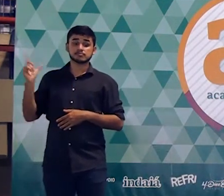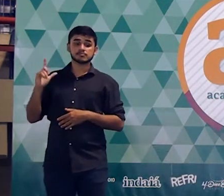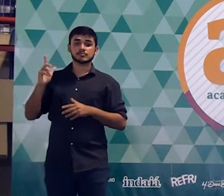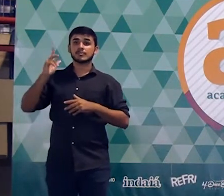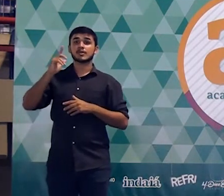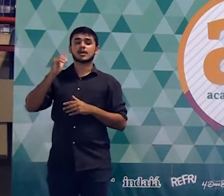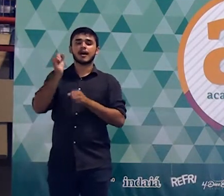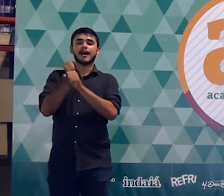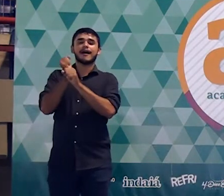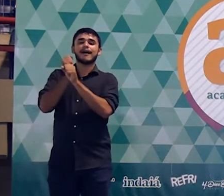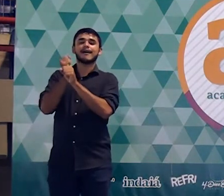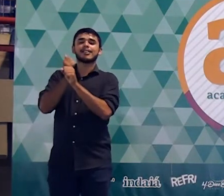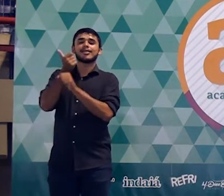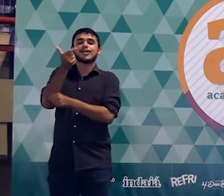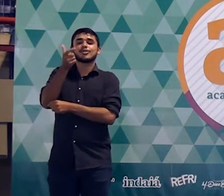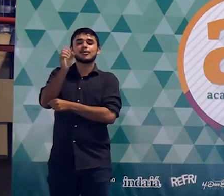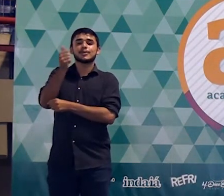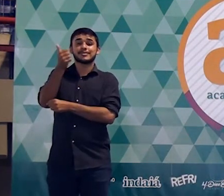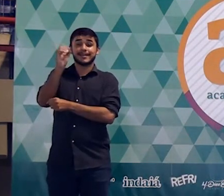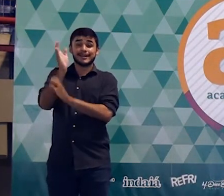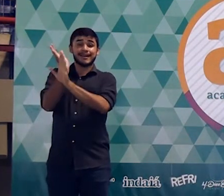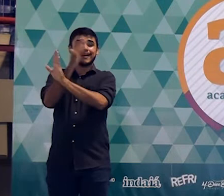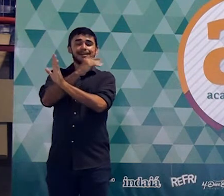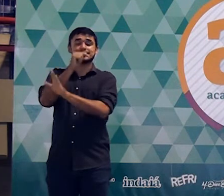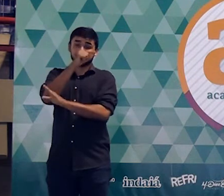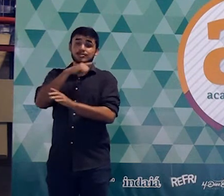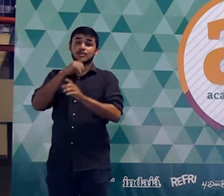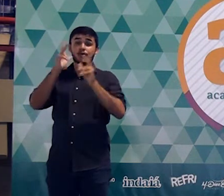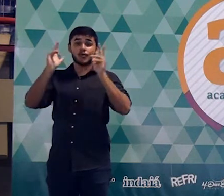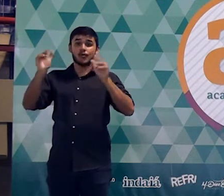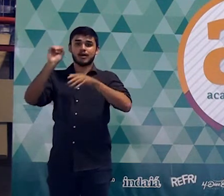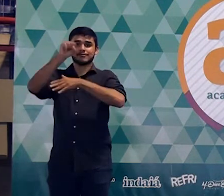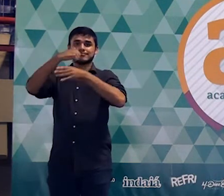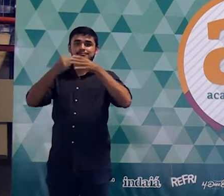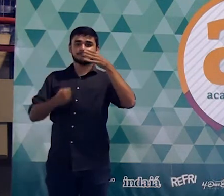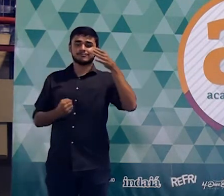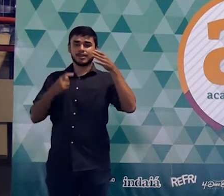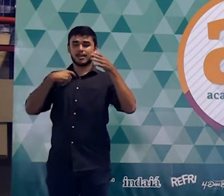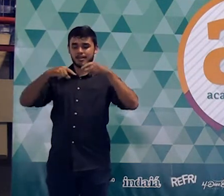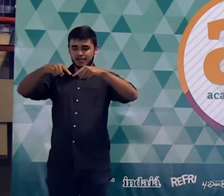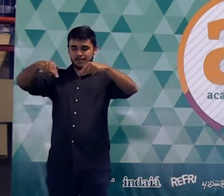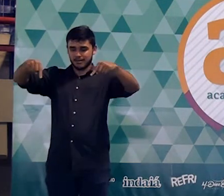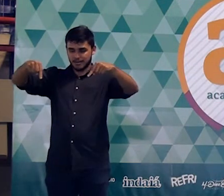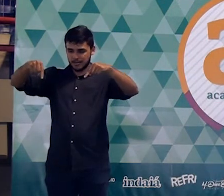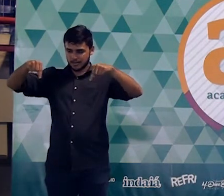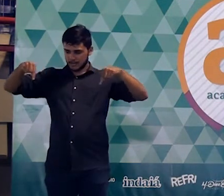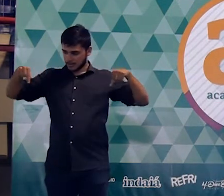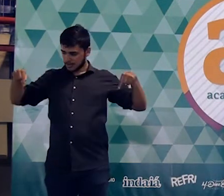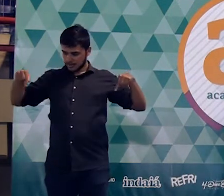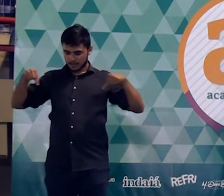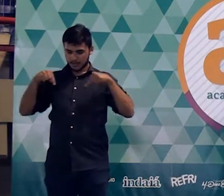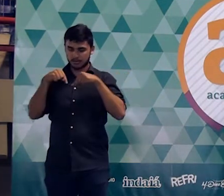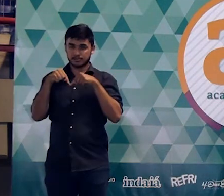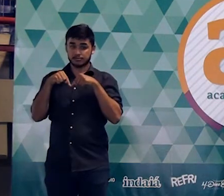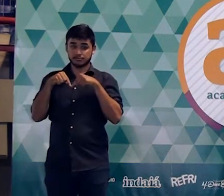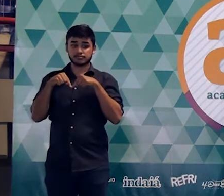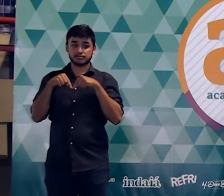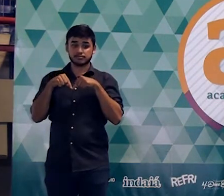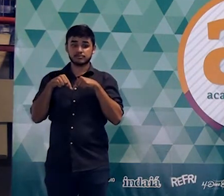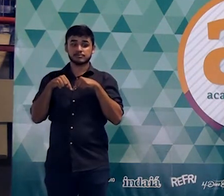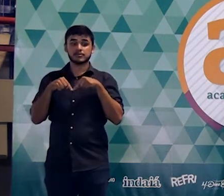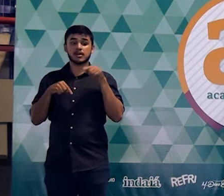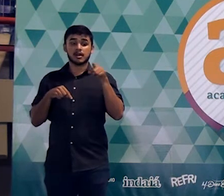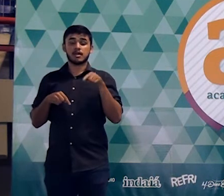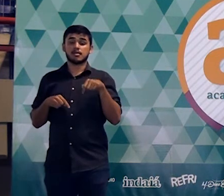há pouco, e tem o formato de um trapézio. Na segunda figura, nós temos um garrafão cujo formato é um retângulo. E o